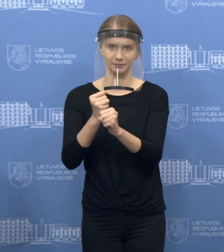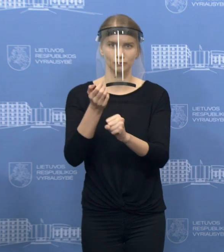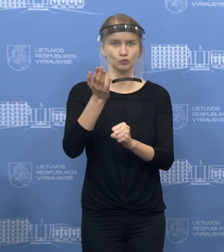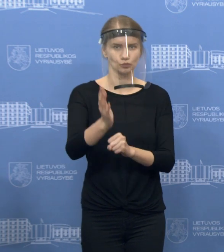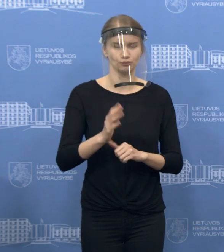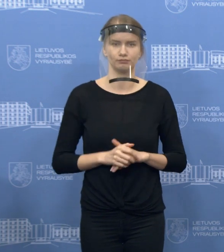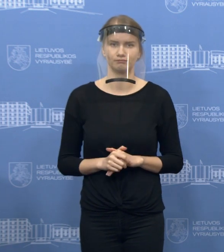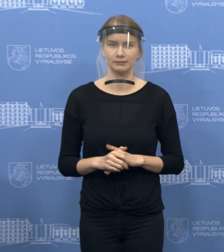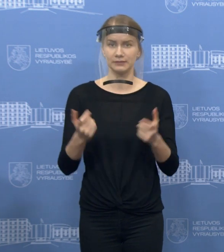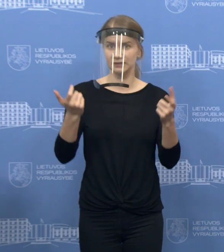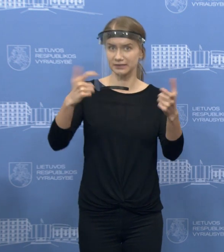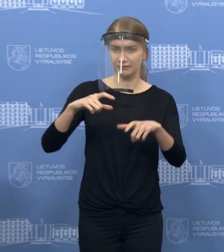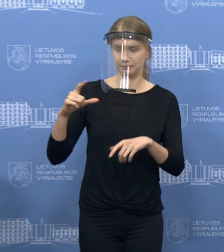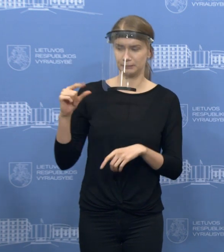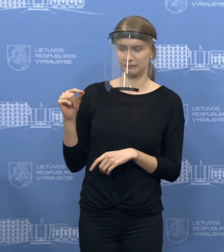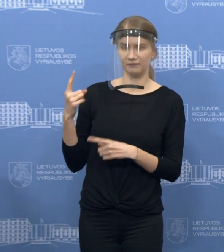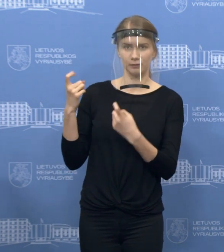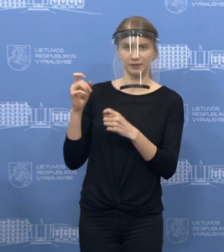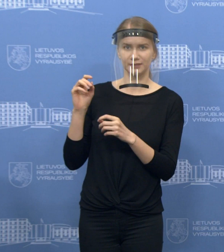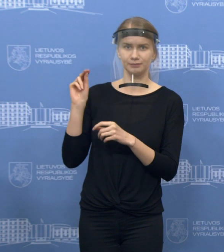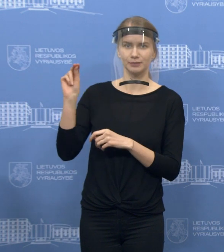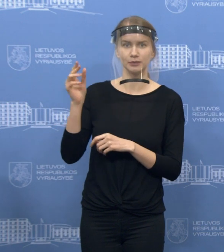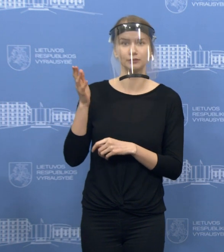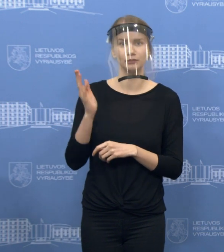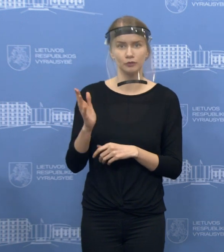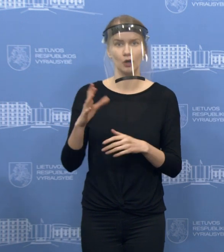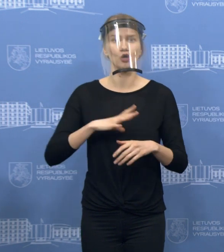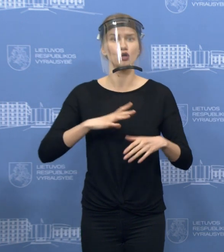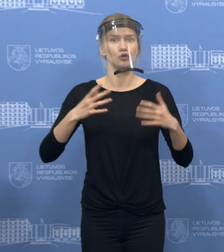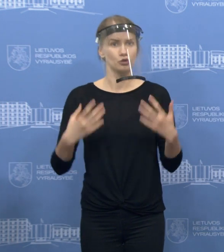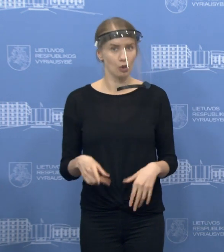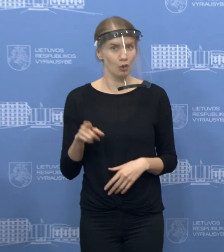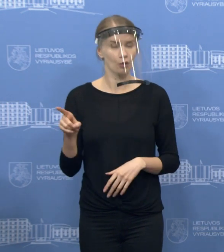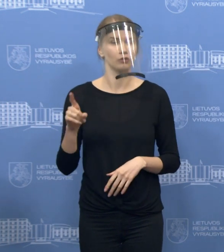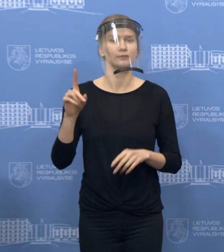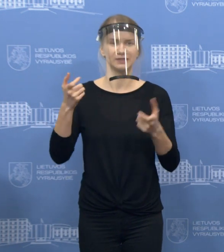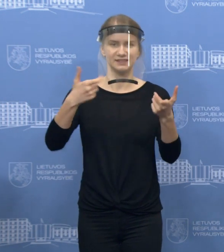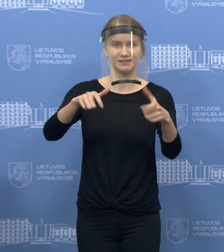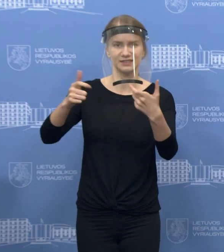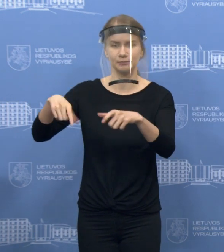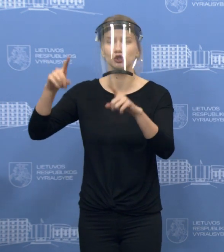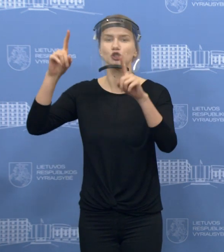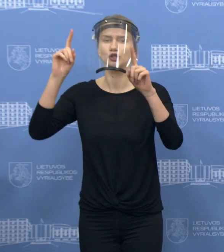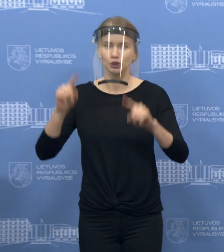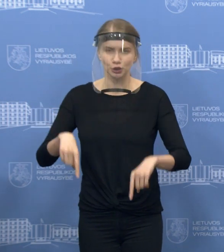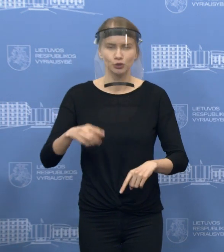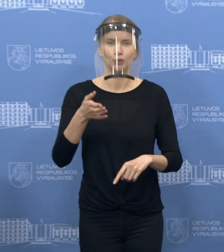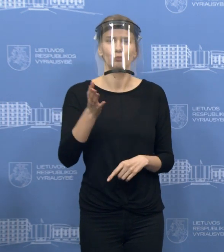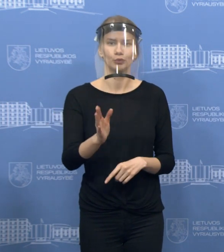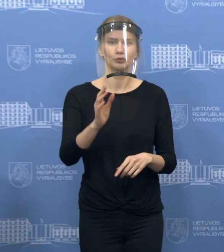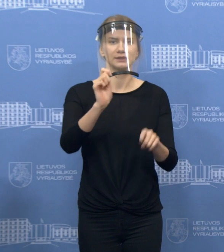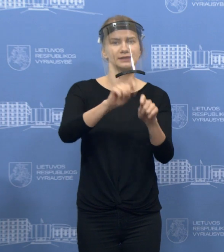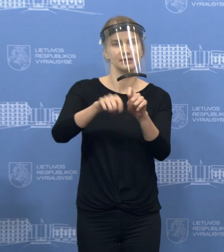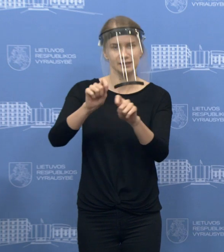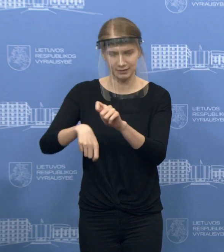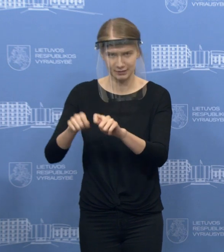savivaldybės jau pirmadienį informuotas, kad tokia akcija, judėjimo, patikridimo akcija karantino